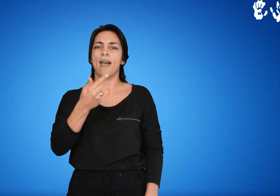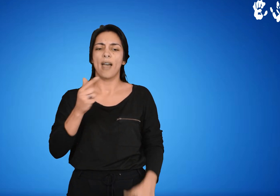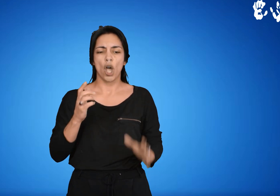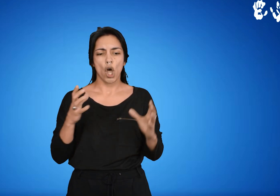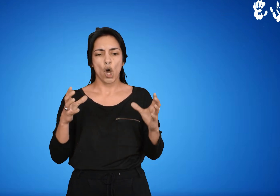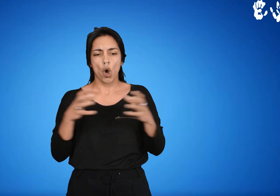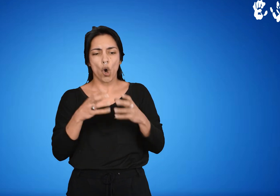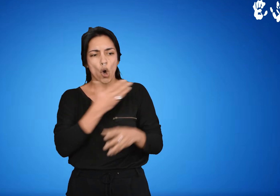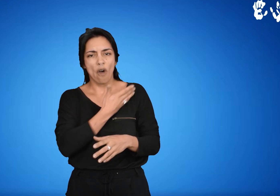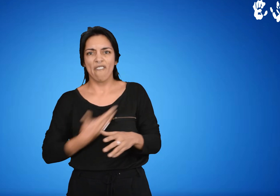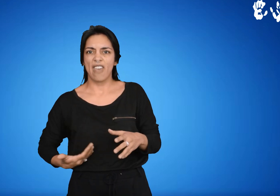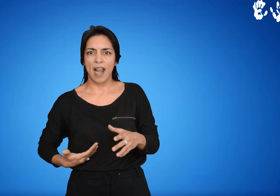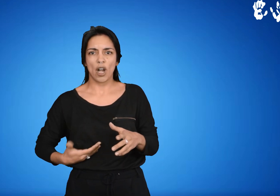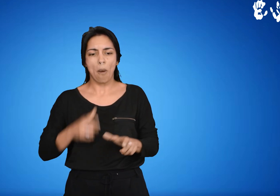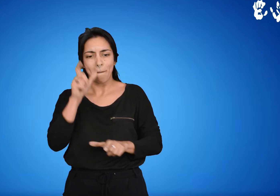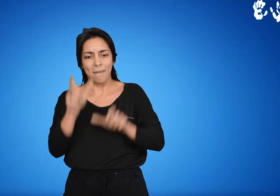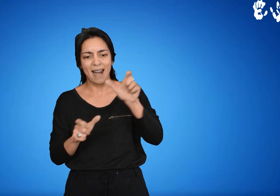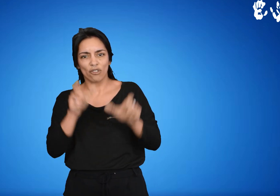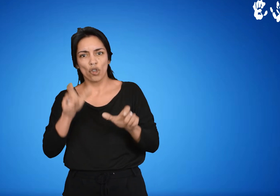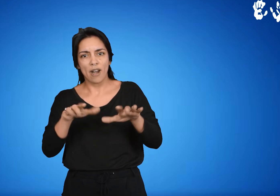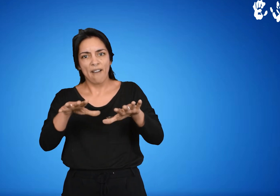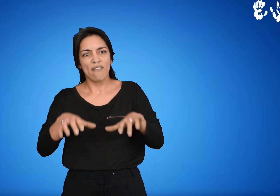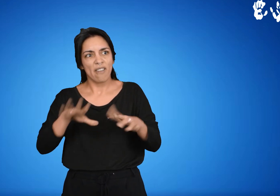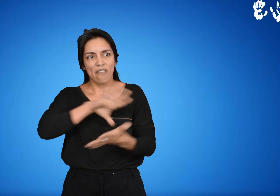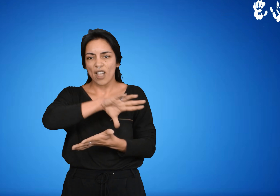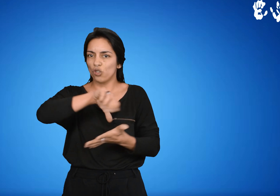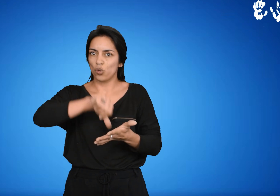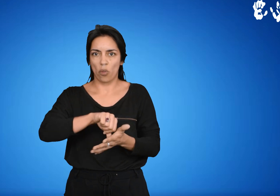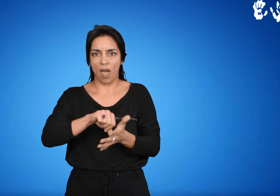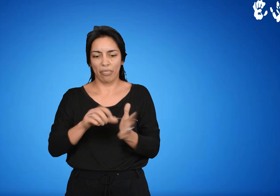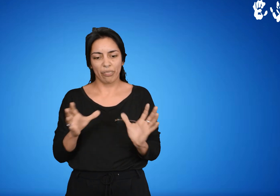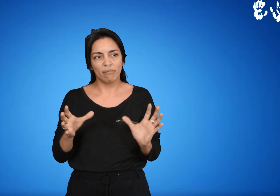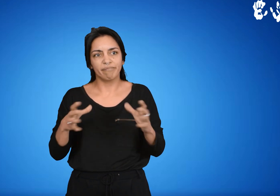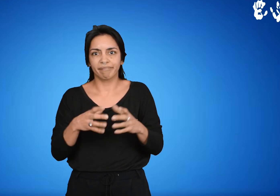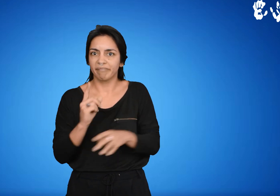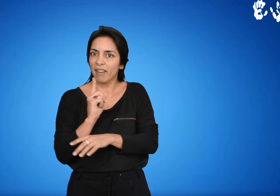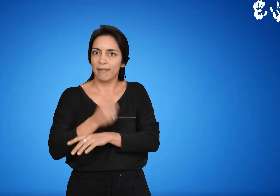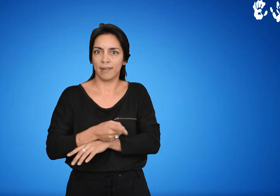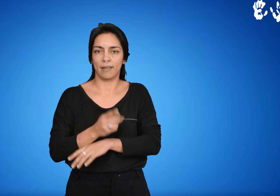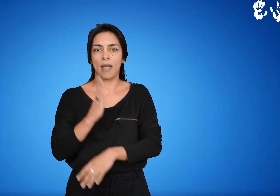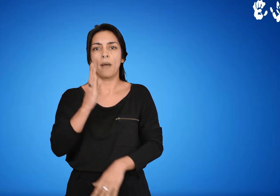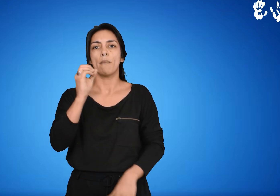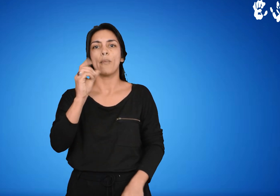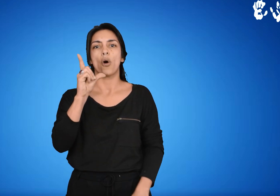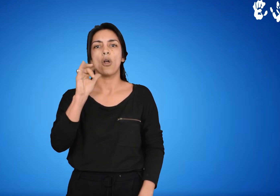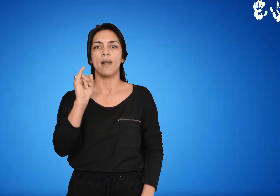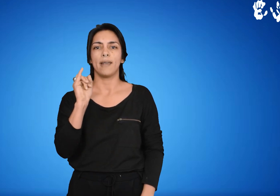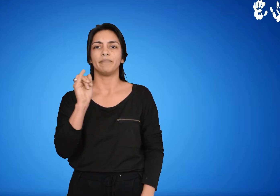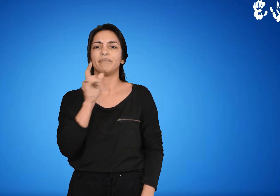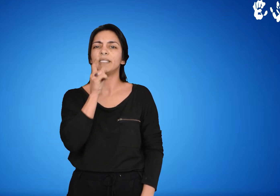Poris. Quizás más correcto para comprender sería decir gobierno de los ciudadanos, o sea los que conforman la ciudad-estado o